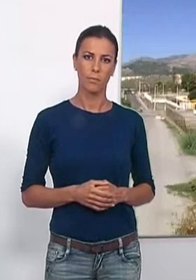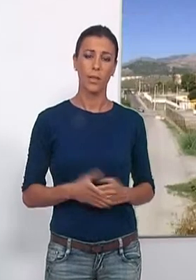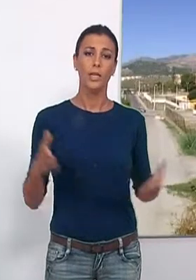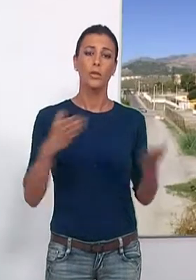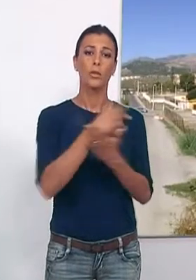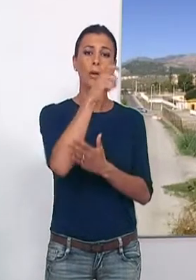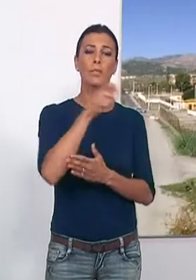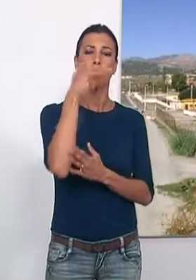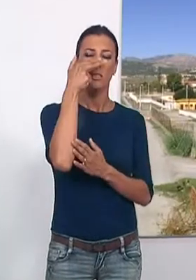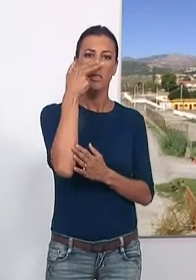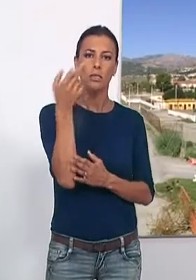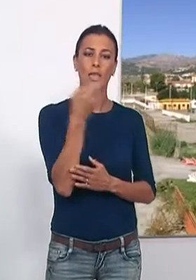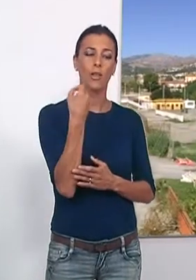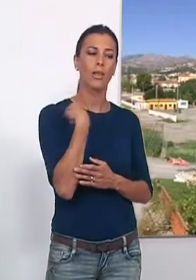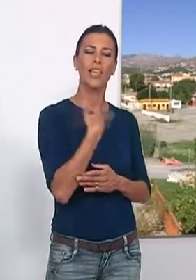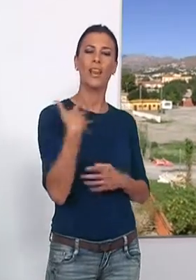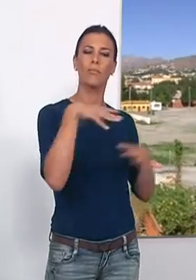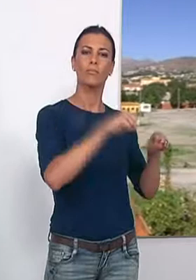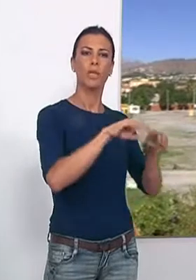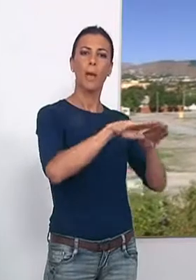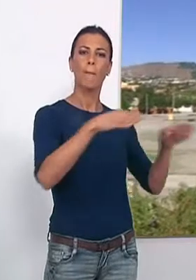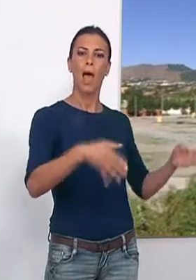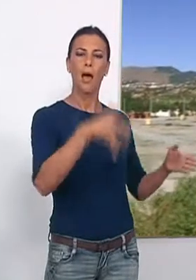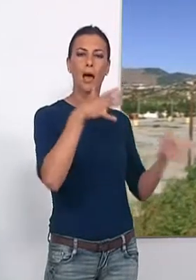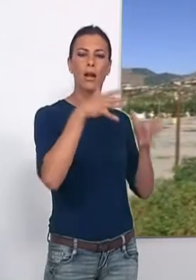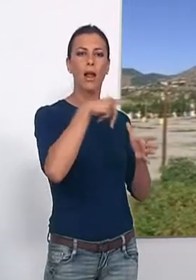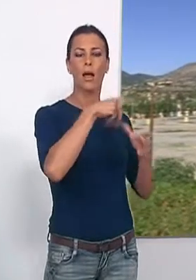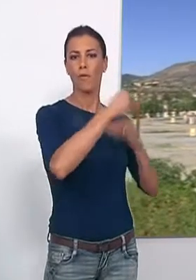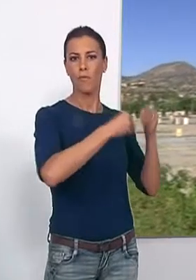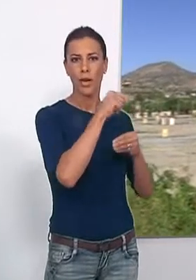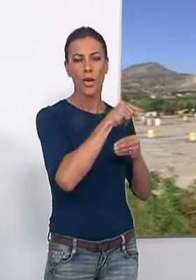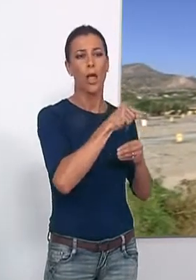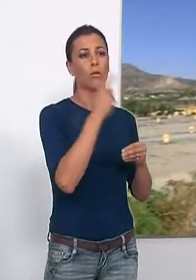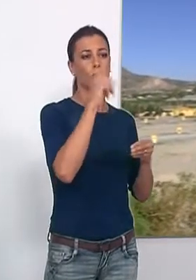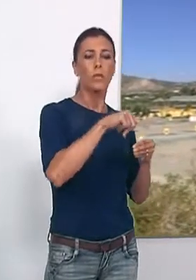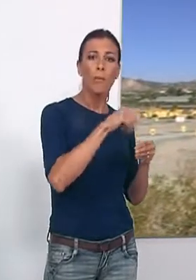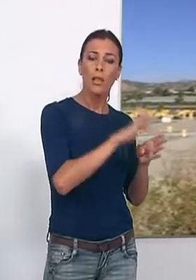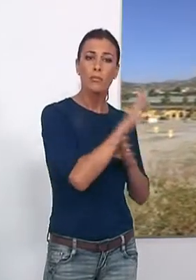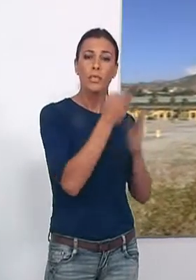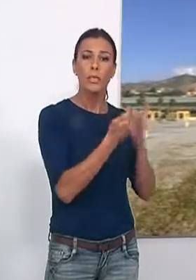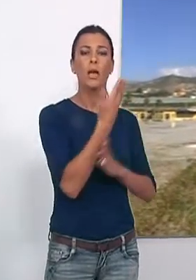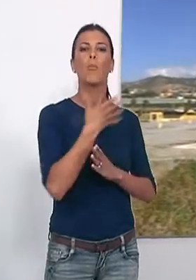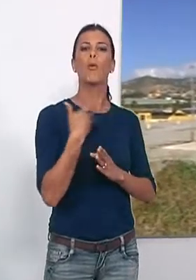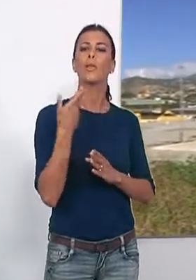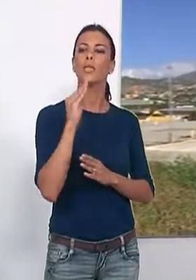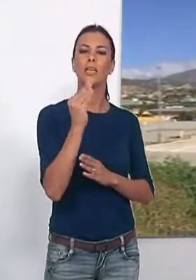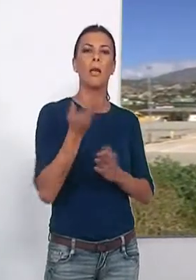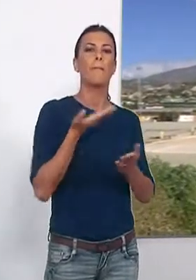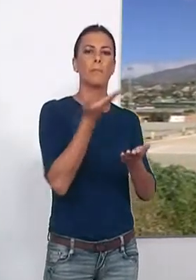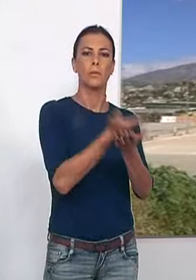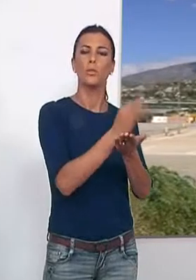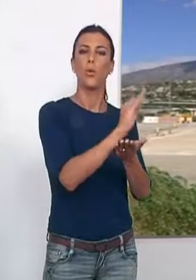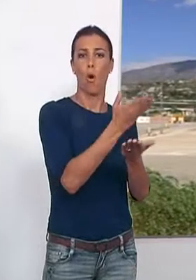Todo aquel interesado en explotar la barra de la caseta municipal o lo ambiguo de la feria de día, podrán presentar sus